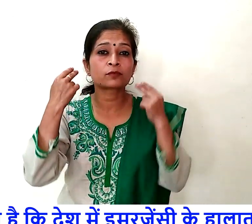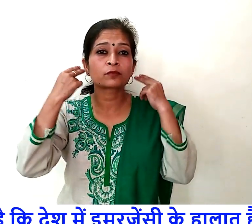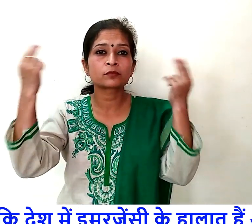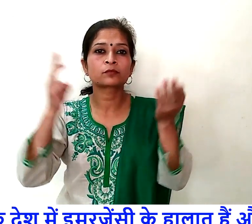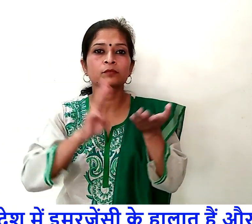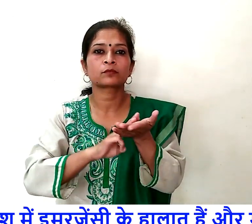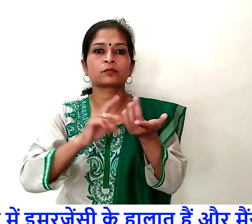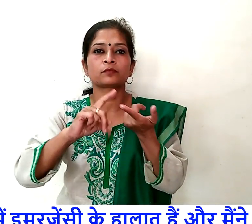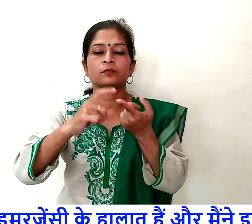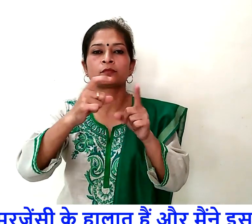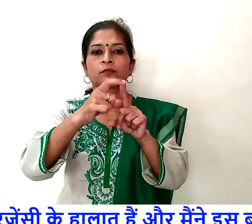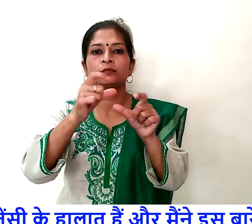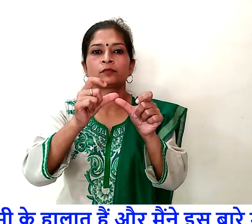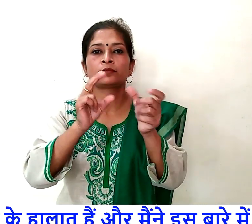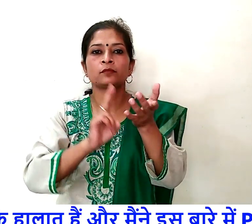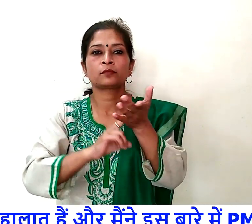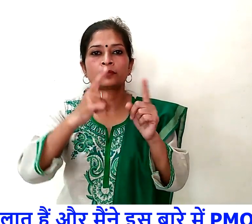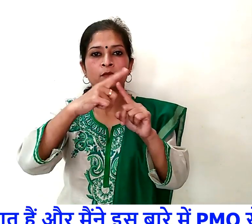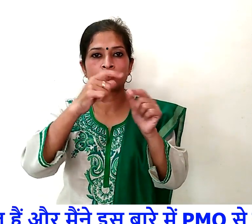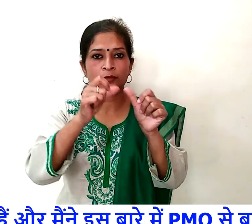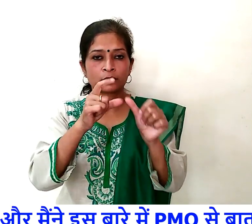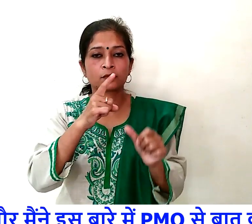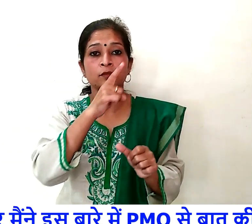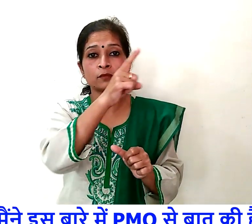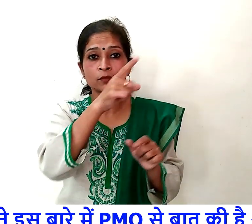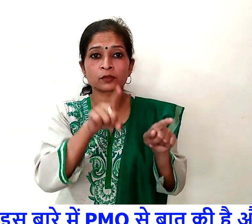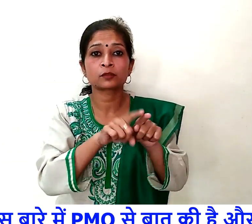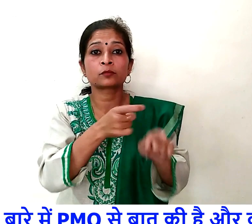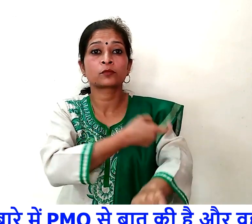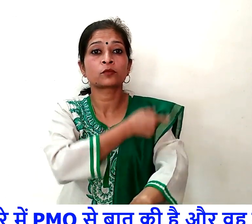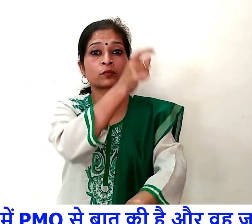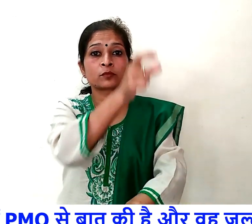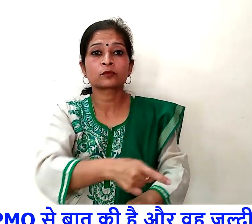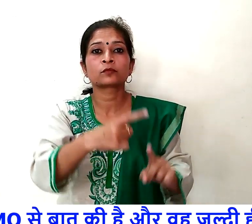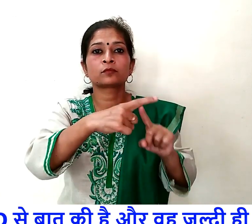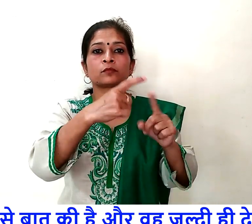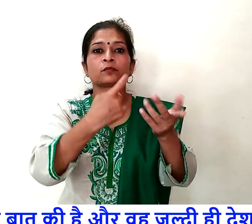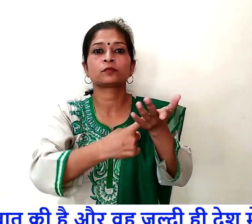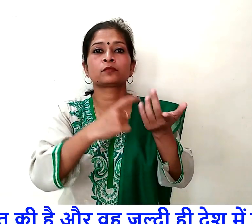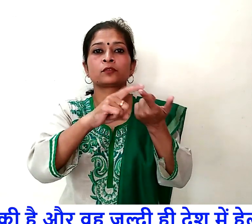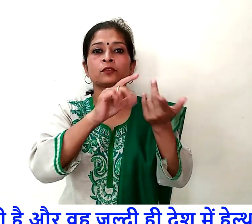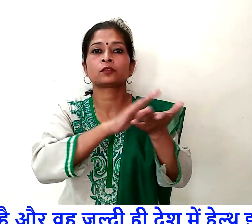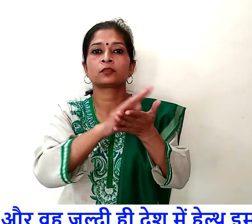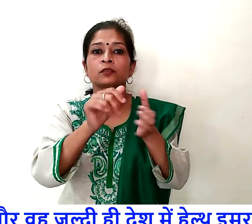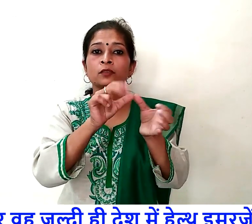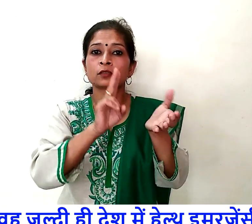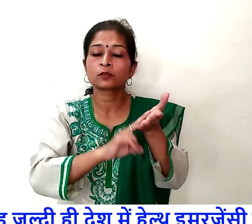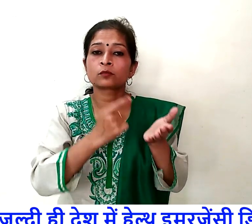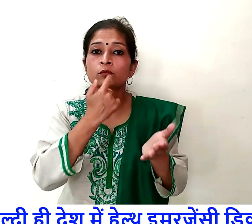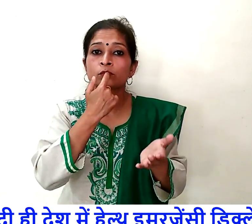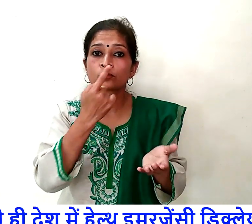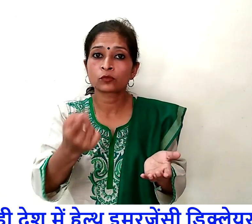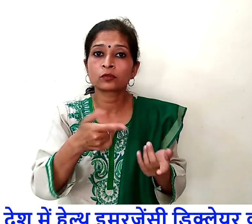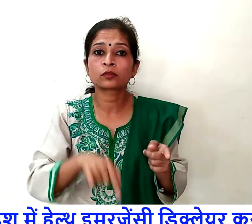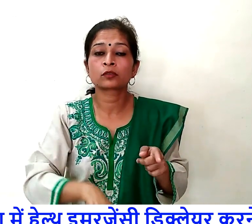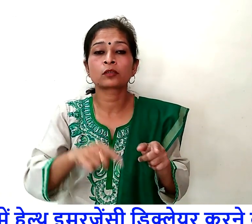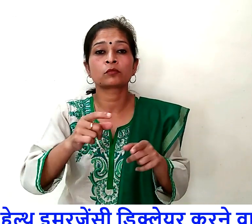ने कहा है कि देश में इमर्जेंसी के हालात है और मैंने इस बारे में PMO से बात की है और वो जल्दी ही देश